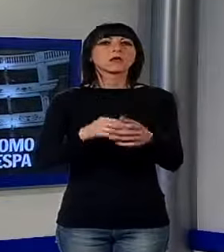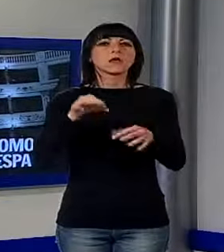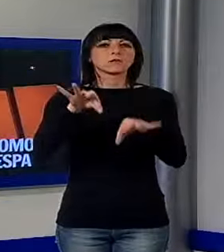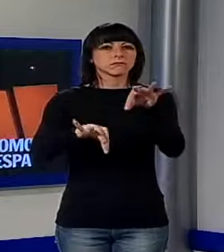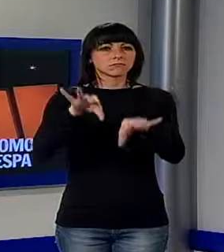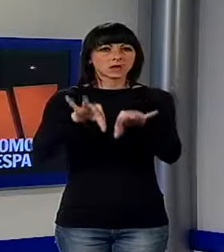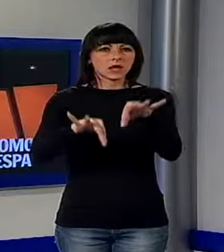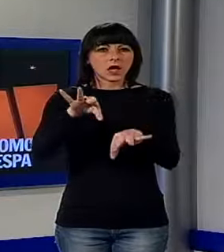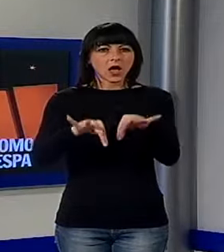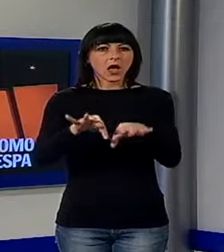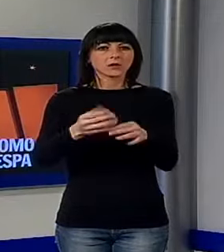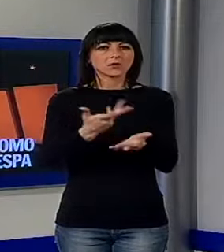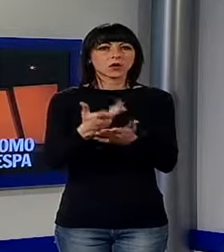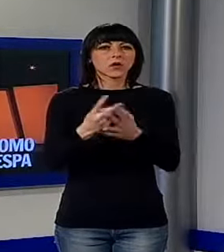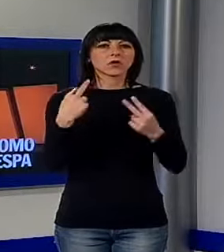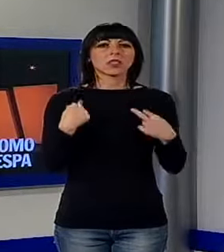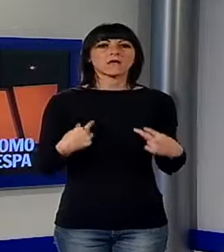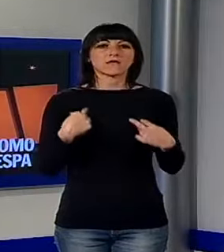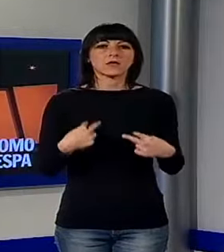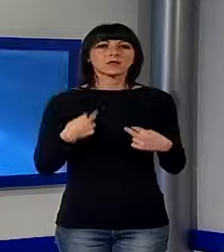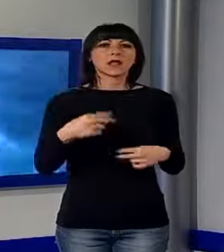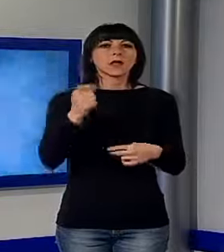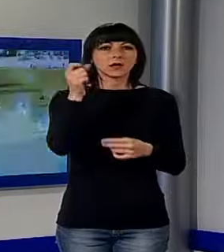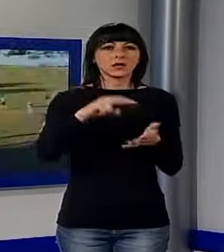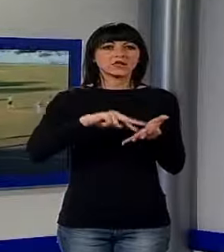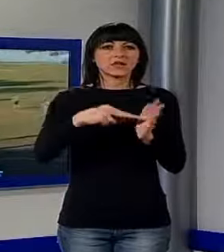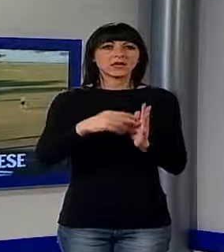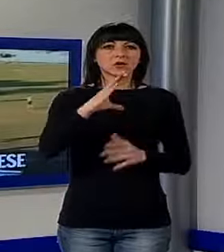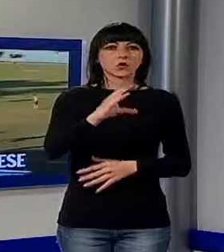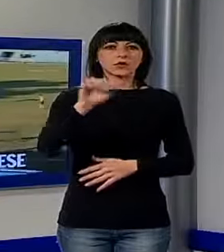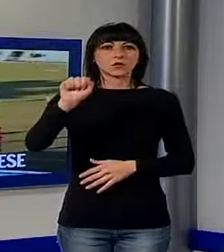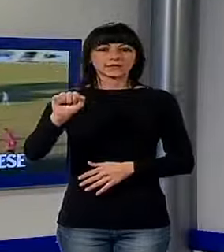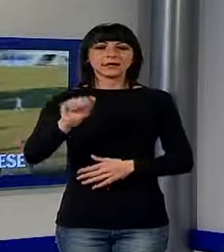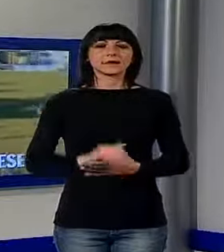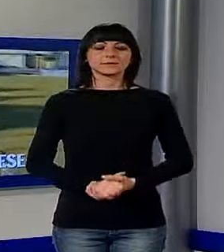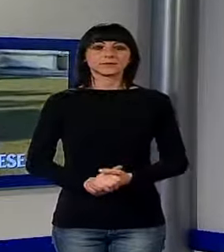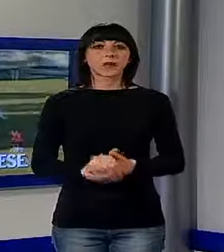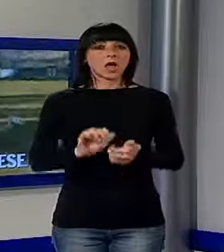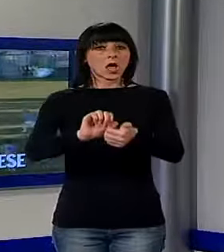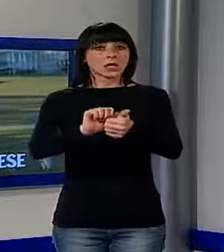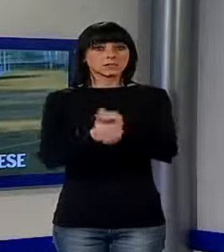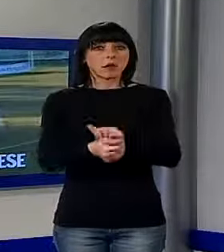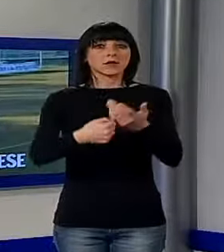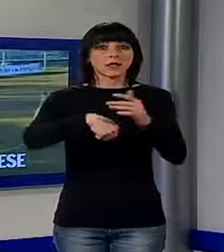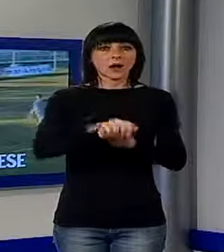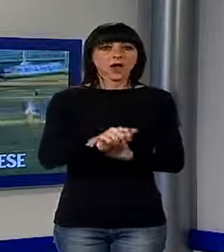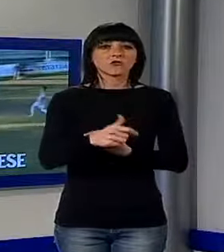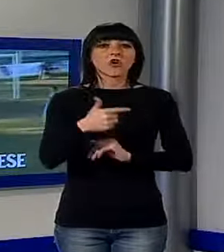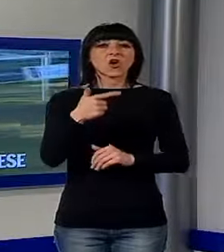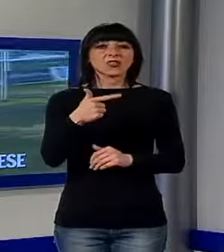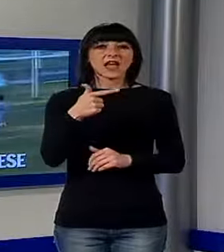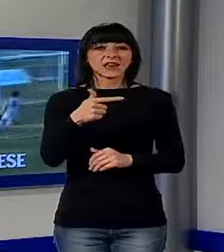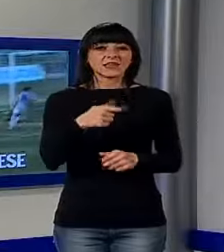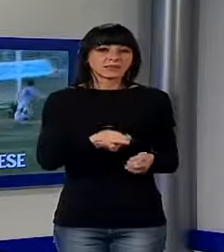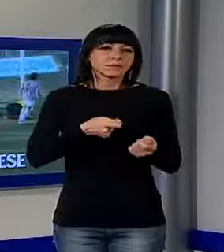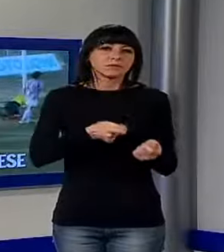la vita dell'ingegner Corradino Dascanio. Lo sport, il calcio, Tarantino carica alla lucchese in vista delle partite contro